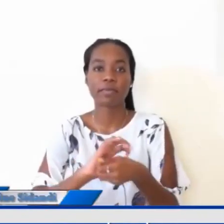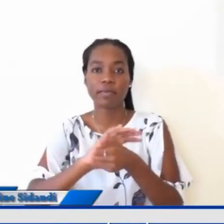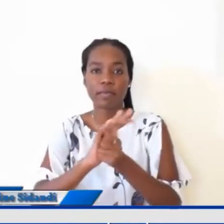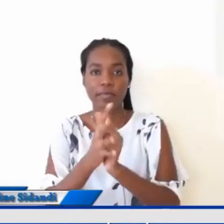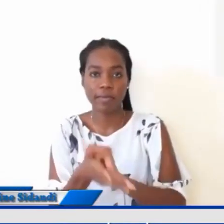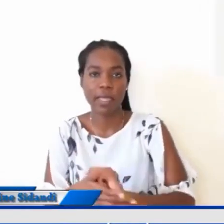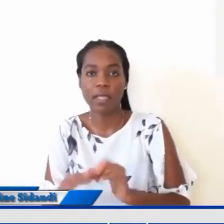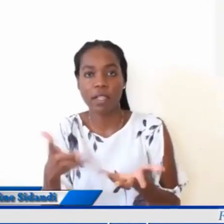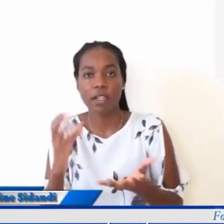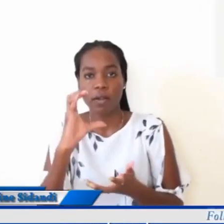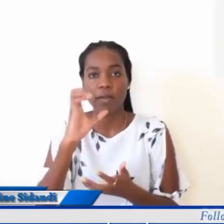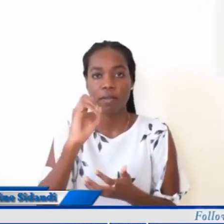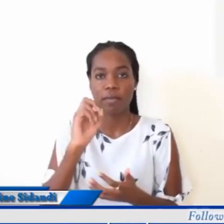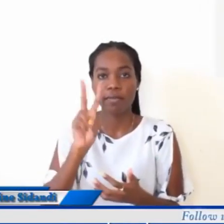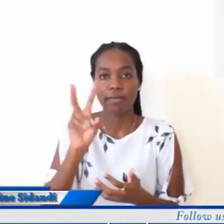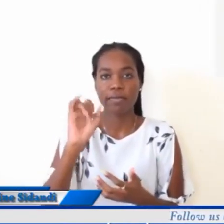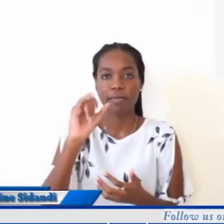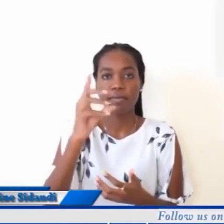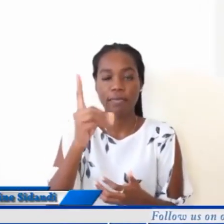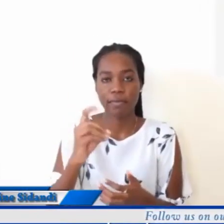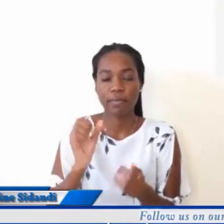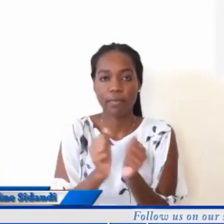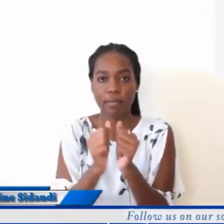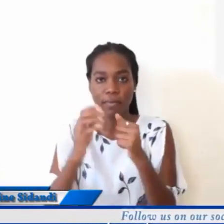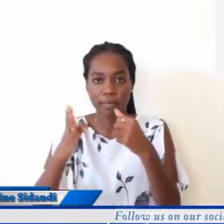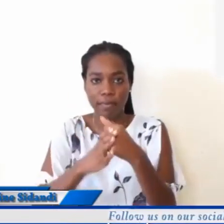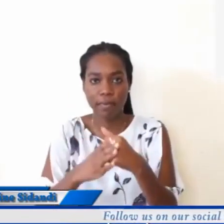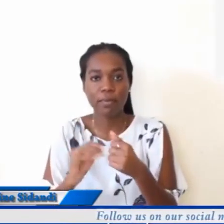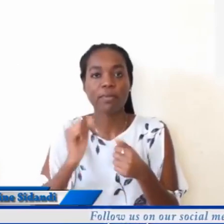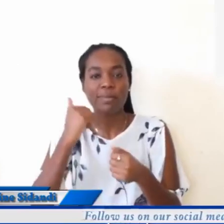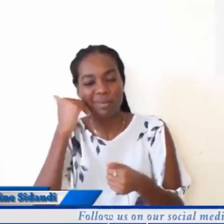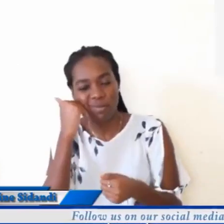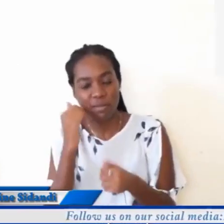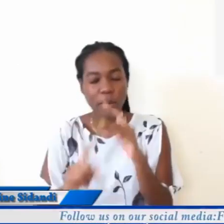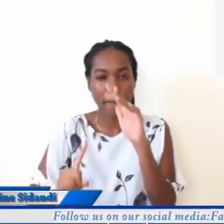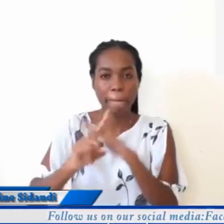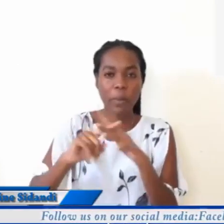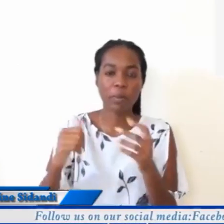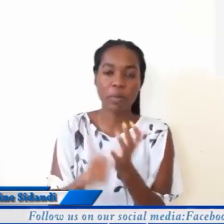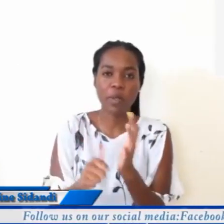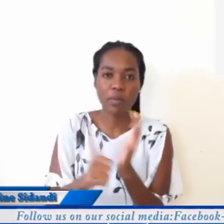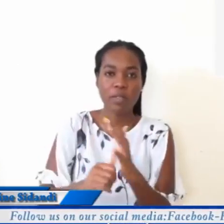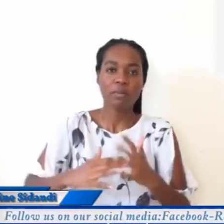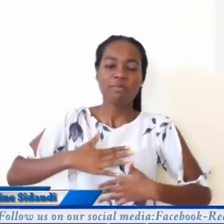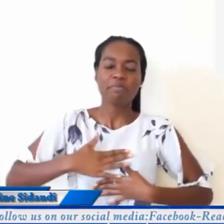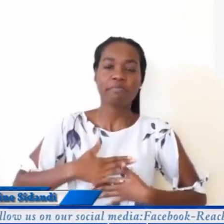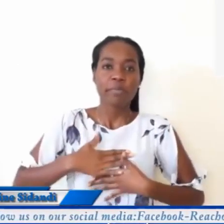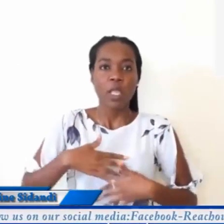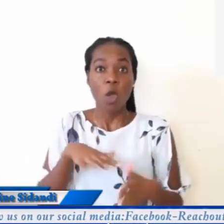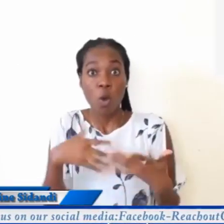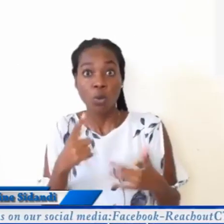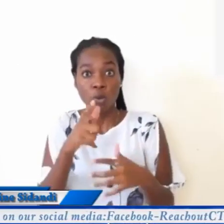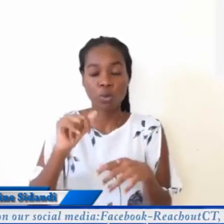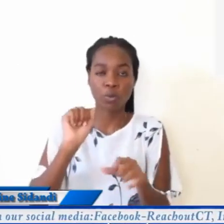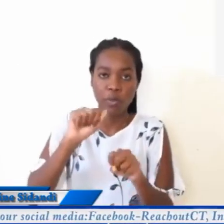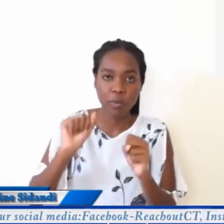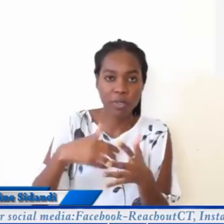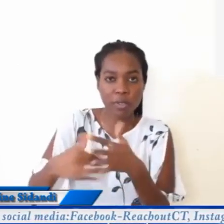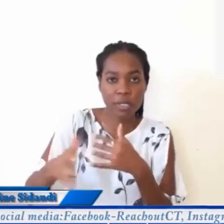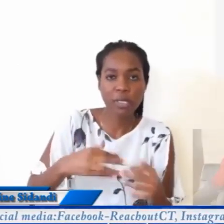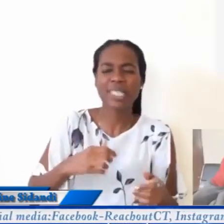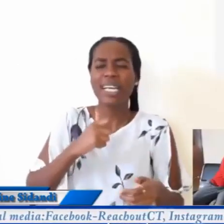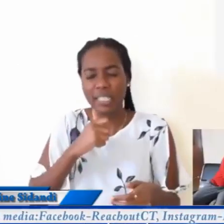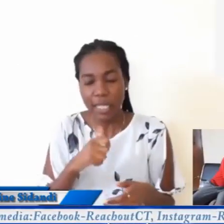Virusi vya corona au COVID-19 ni ugonjona usababisha matatizo ya kupumua. Unaambukizwa kupitia